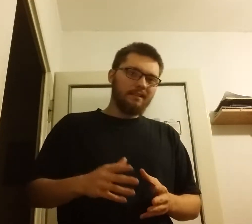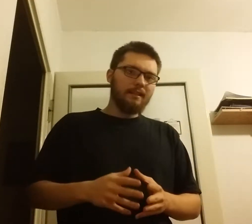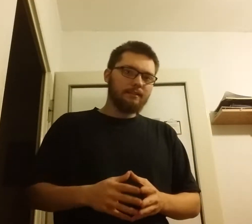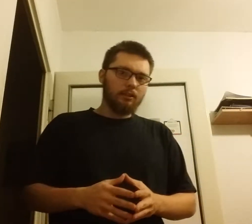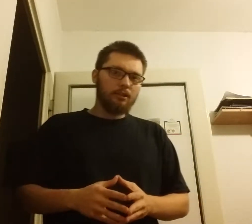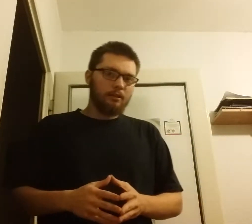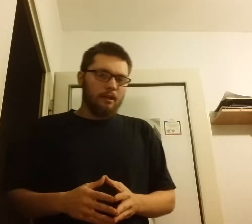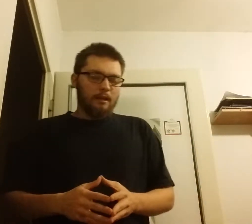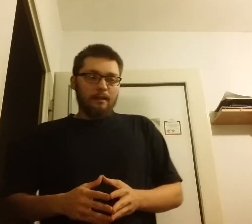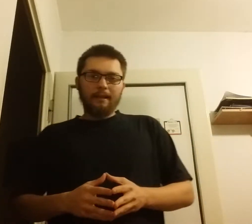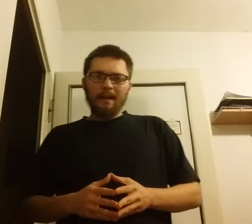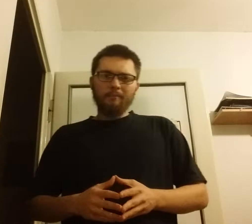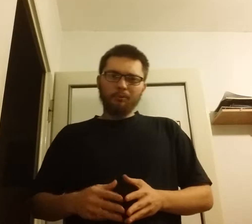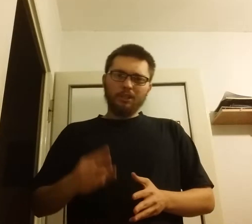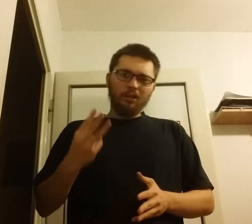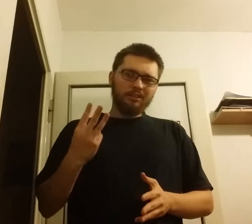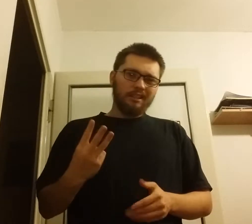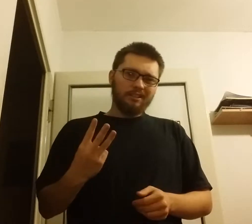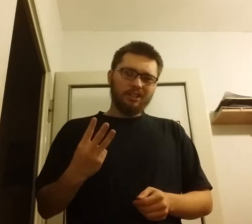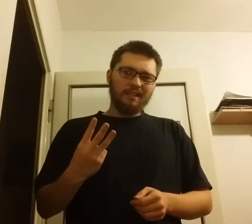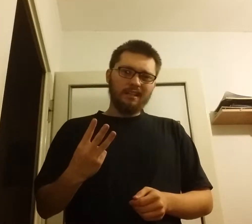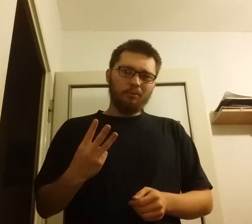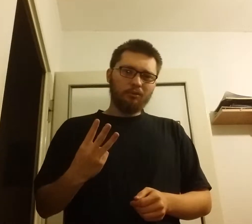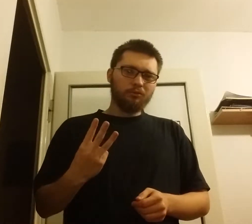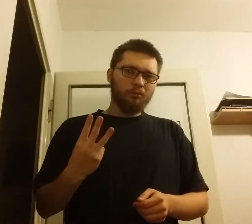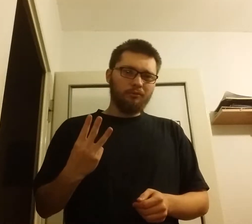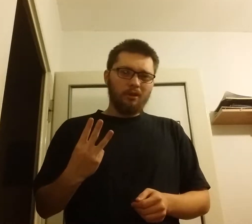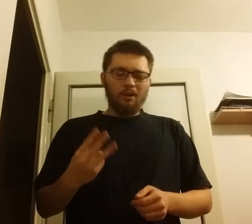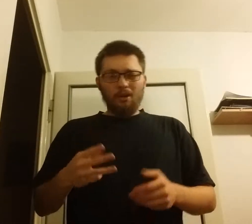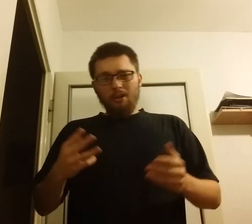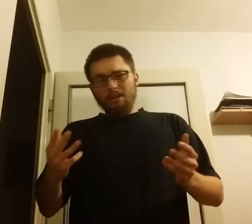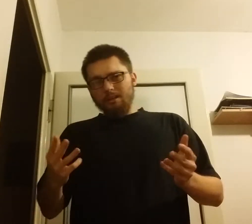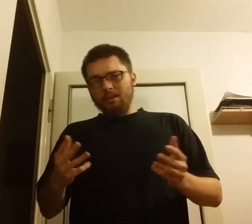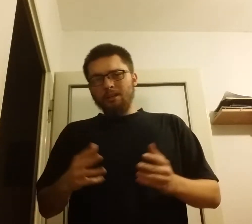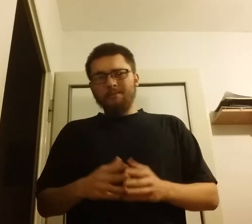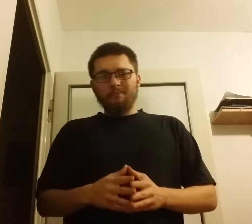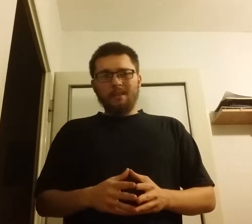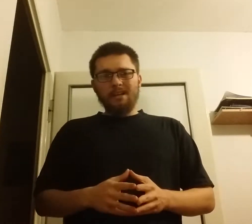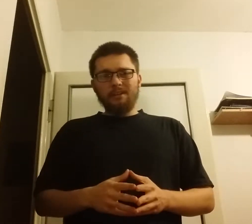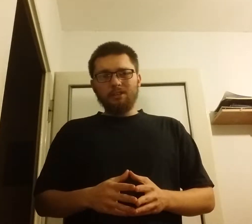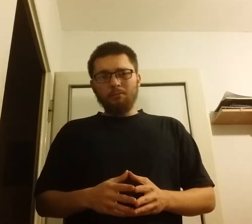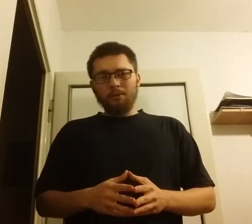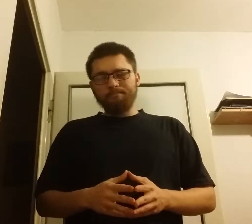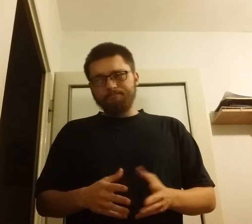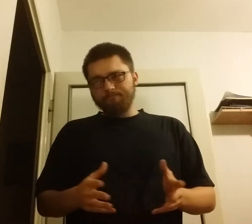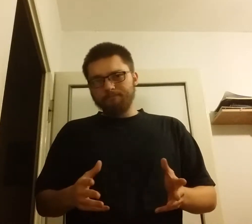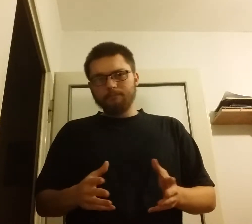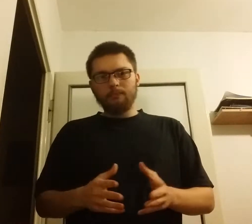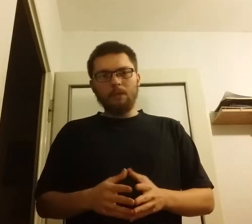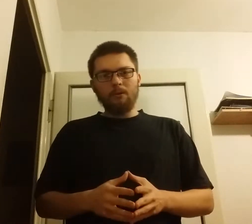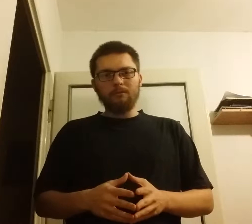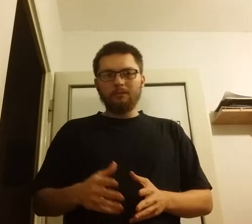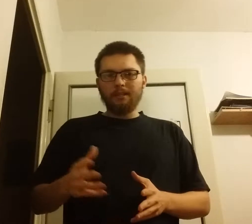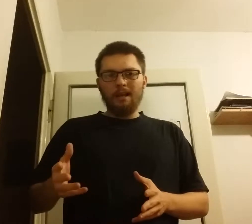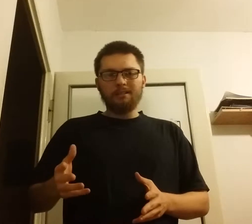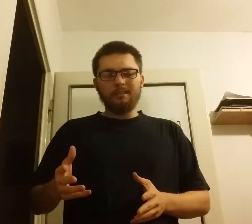jednej strony kraj podzielony na trzech zaborców i jak wiadomo, każdy